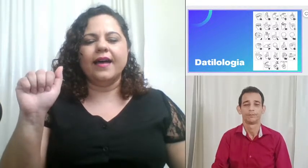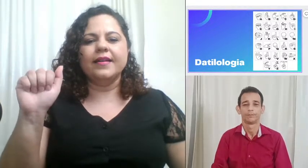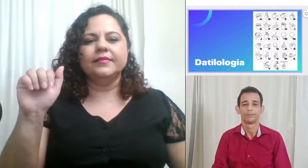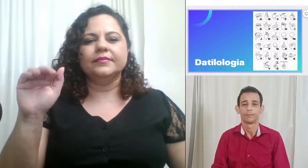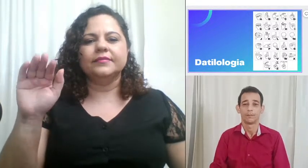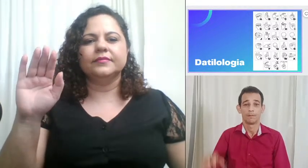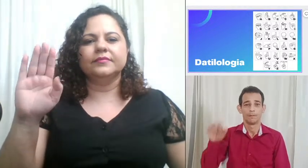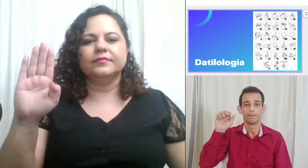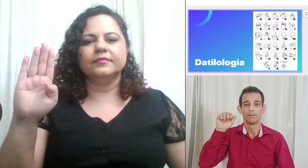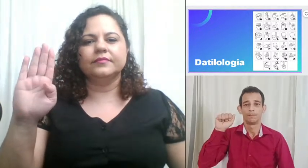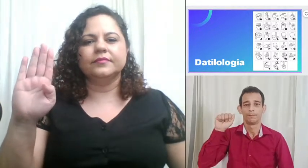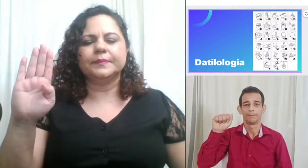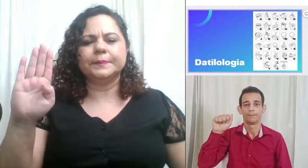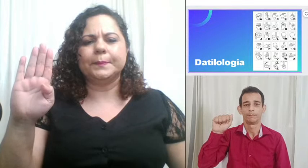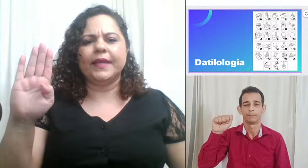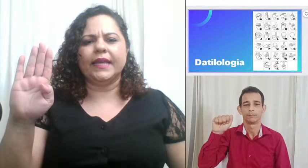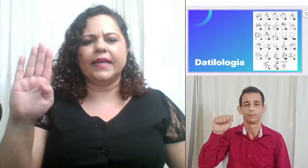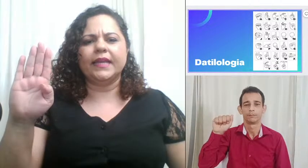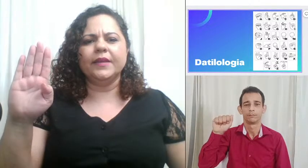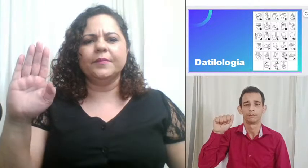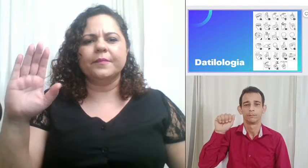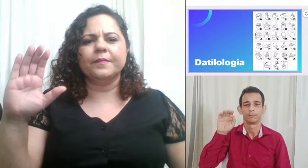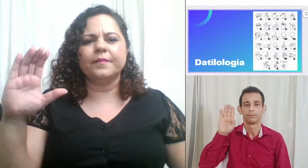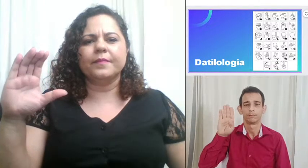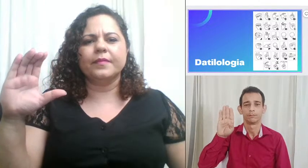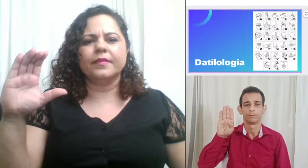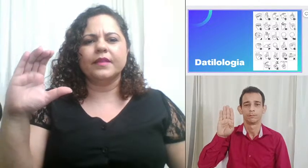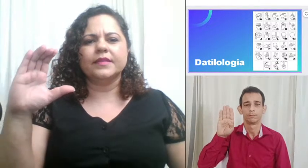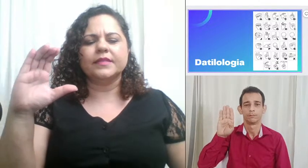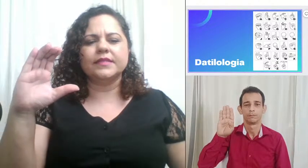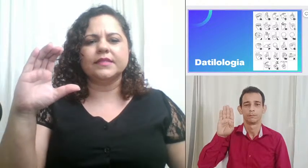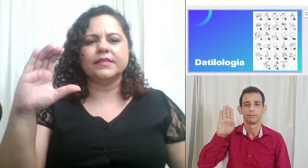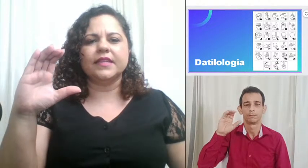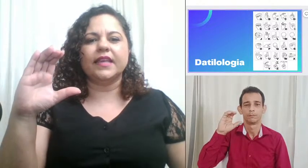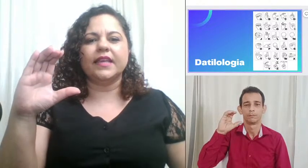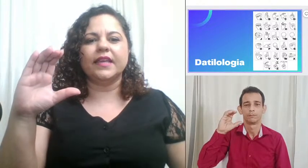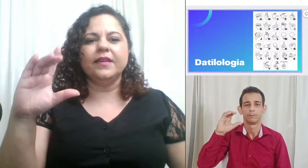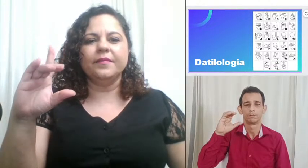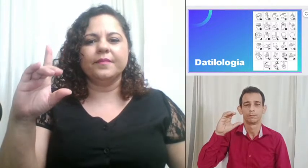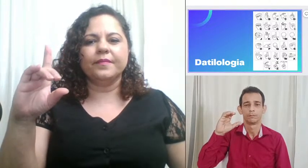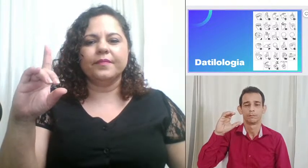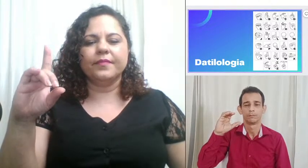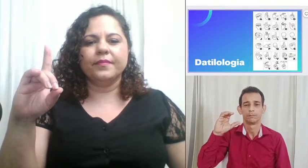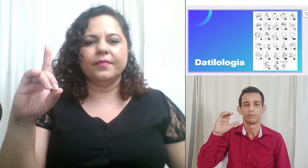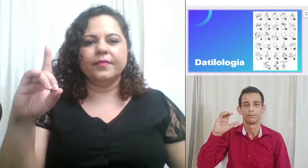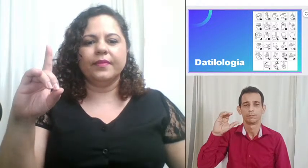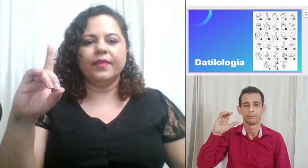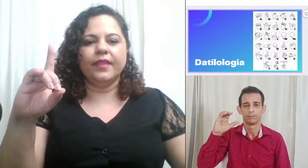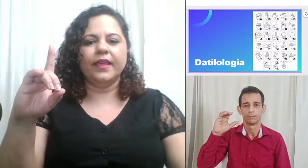B C D